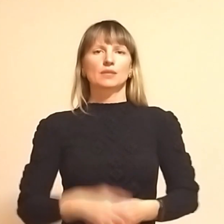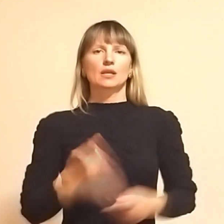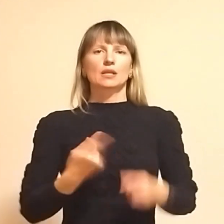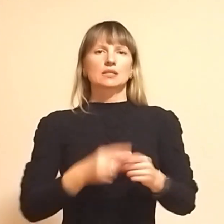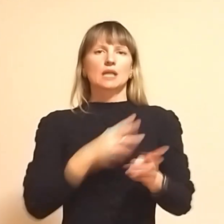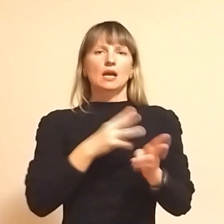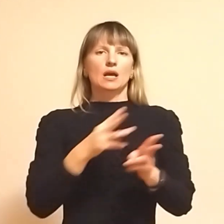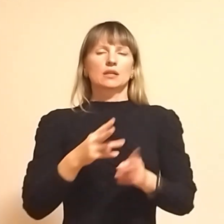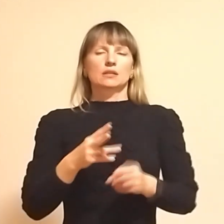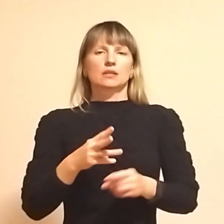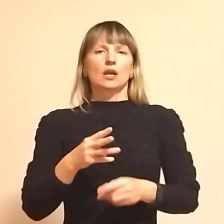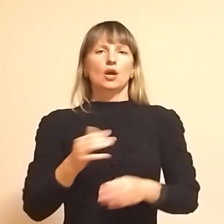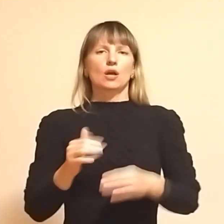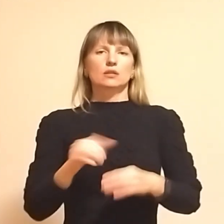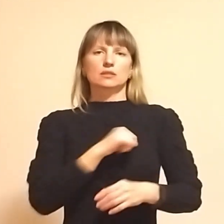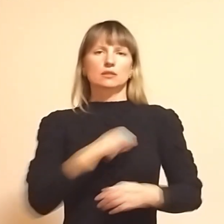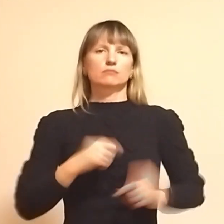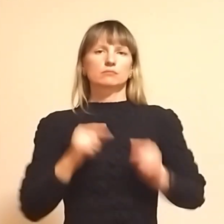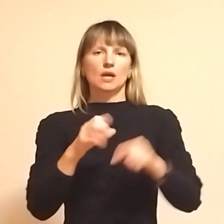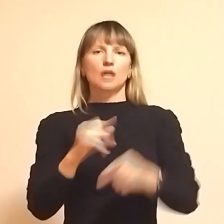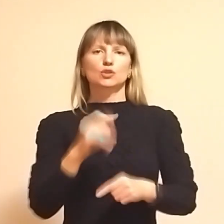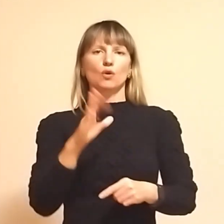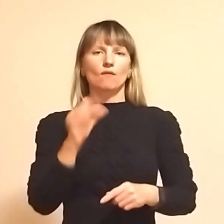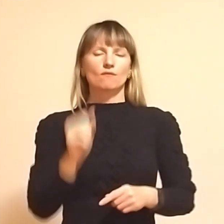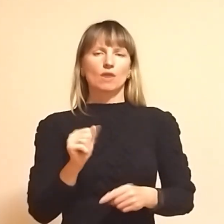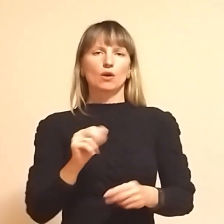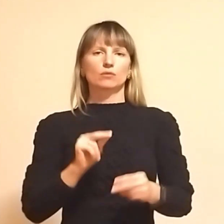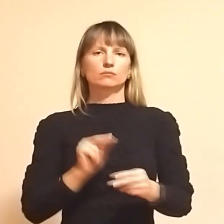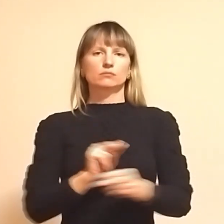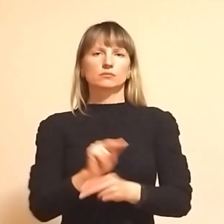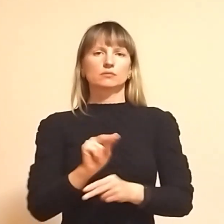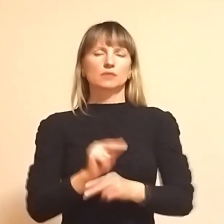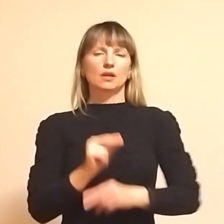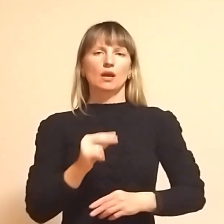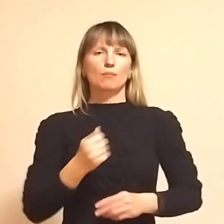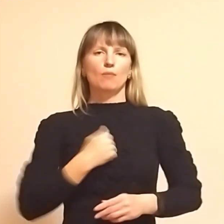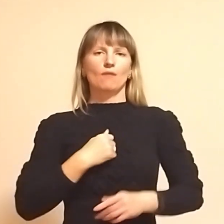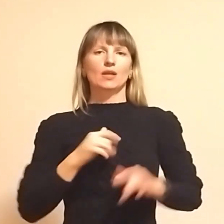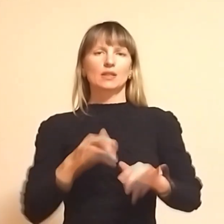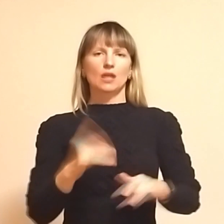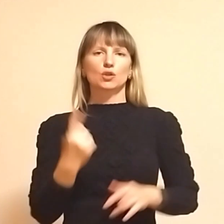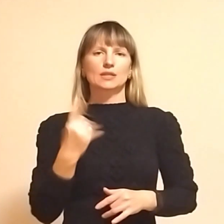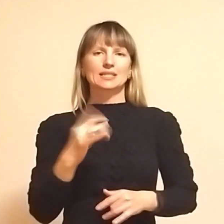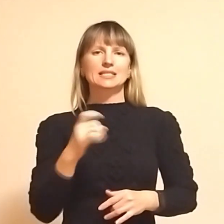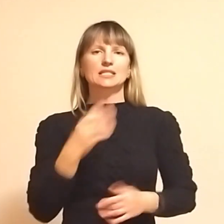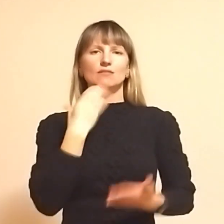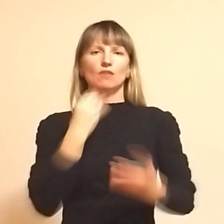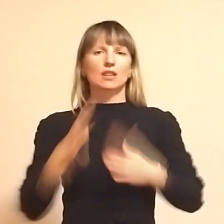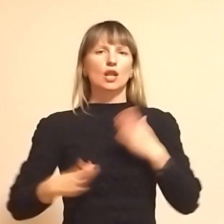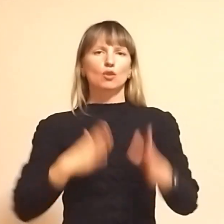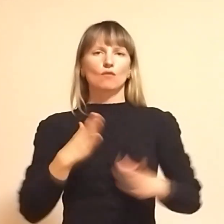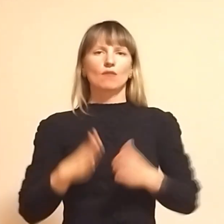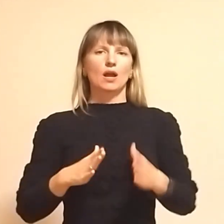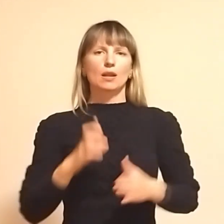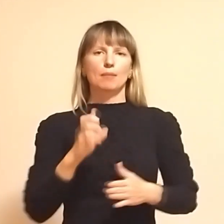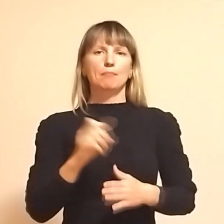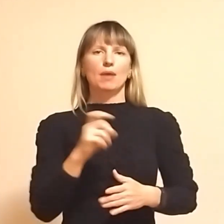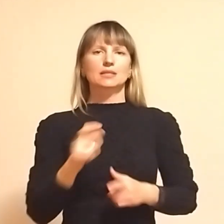цих кадрах добровольці формування «Азова» відточують навички бойової справи на одній зі своїх тренувальних баз підготовки.